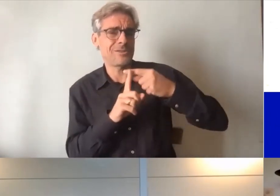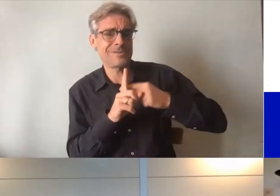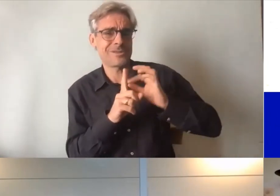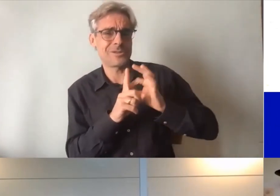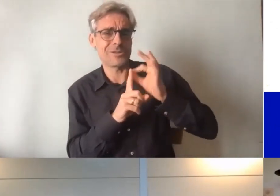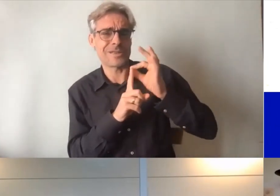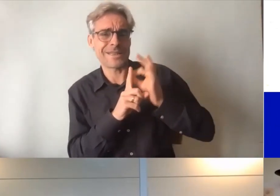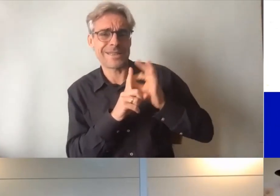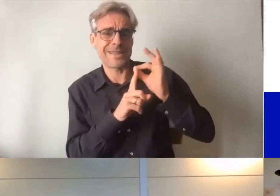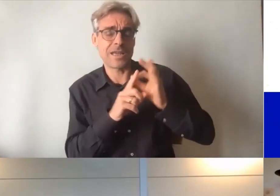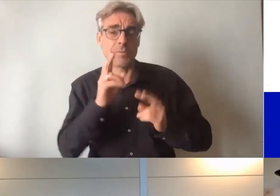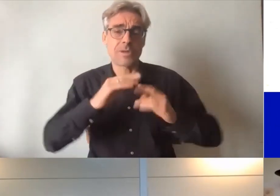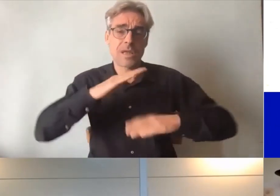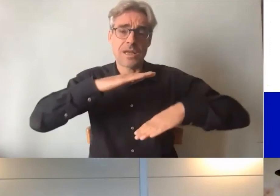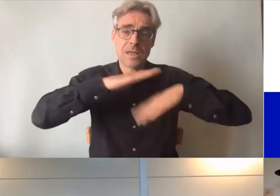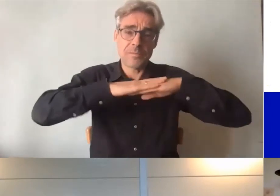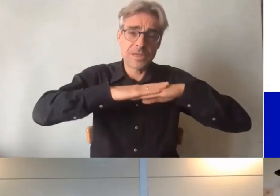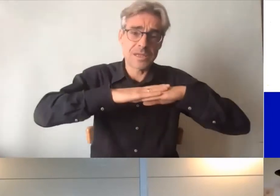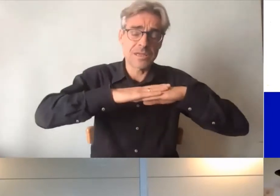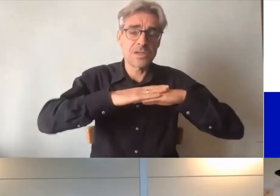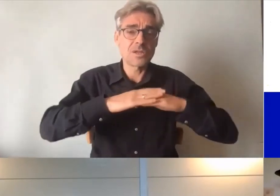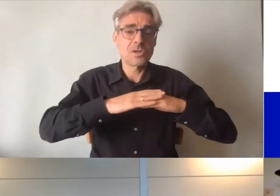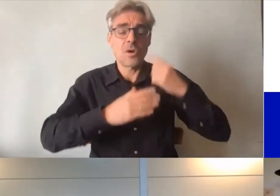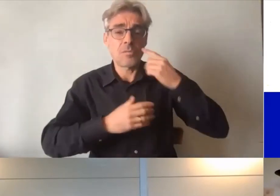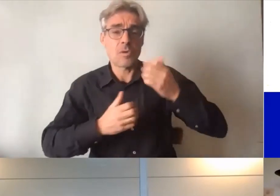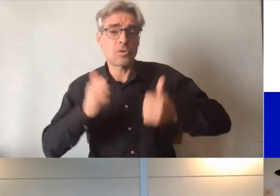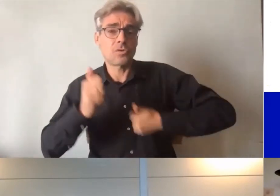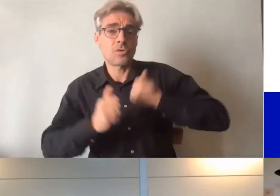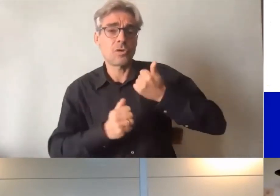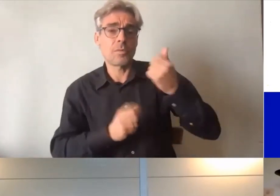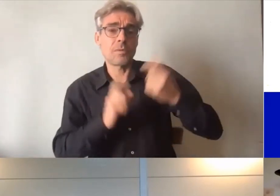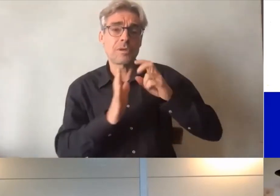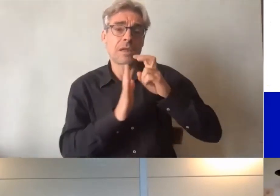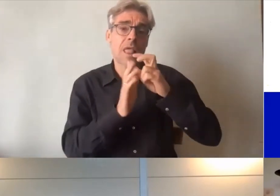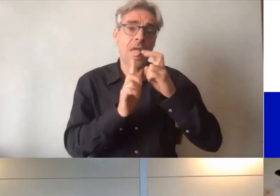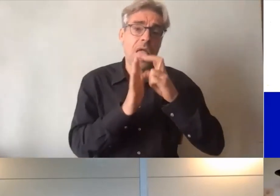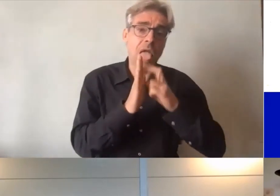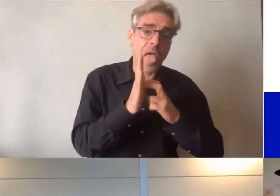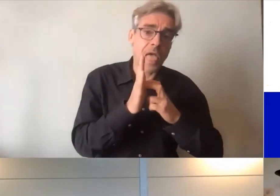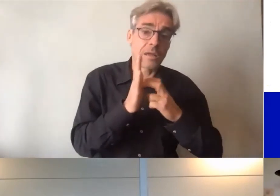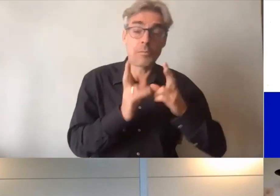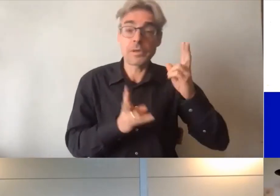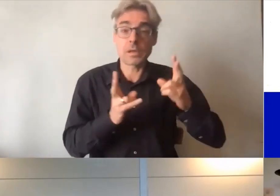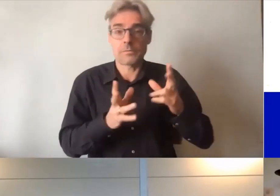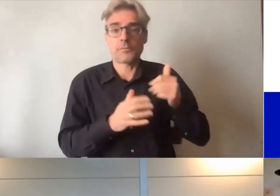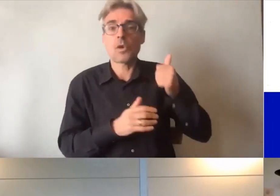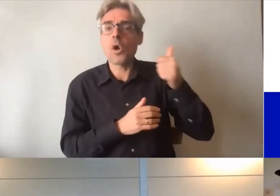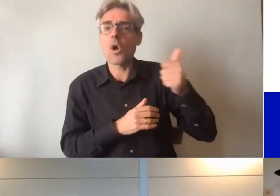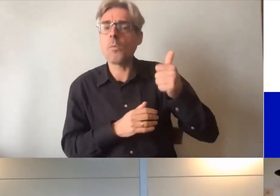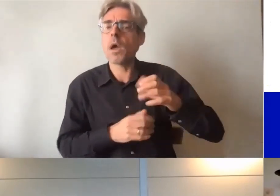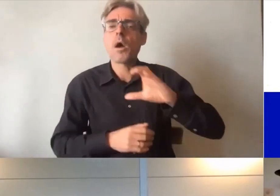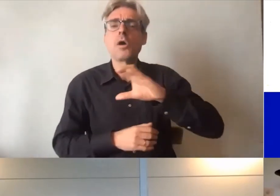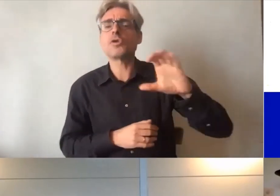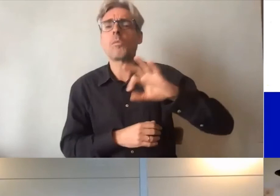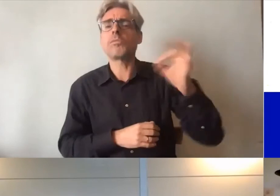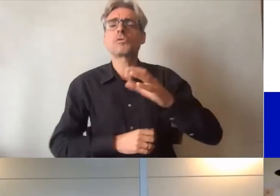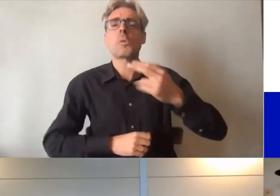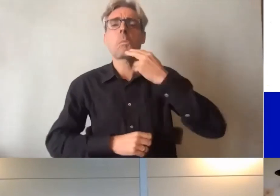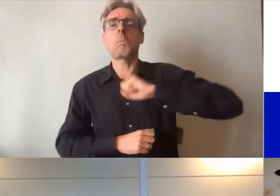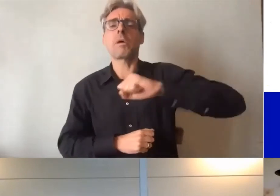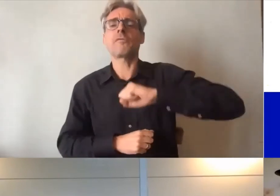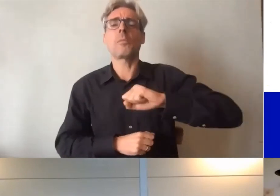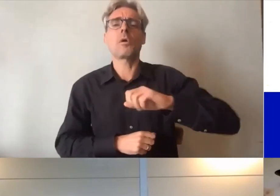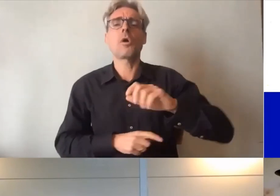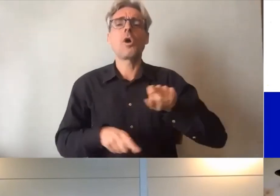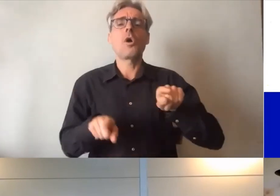des limitations à l'expression de leur autonomie font que ils ne seront pas totalement aussi performants que les autres